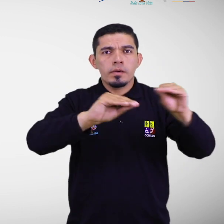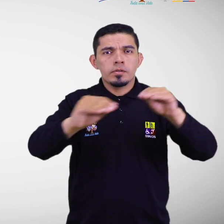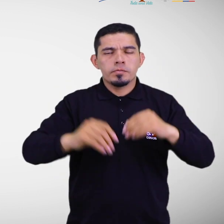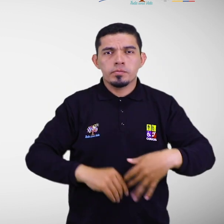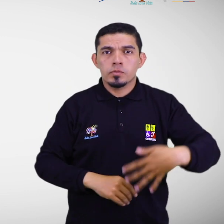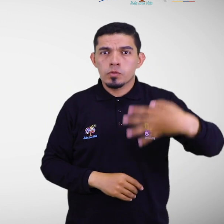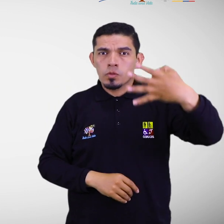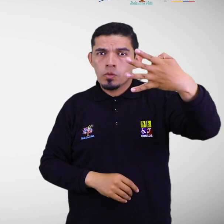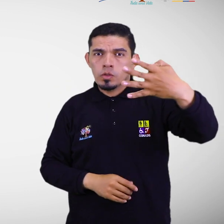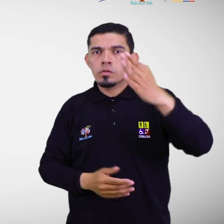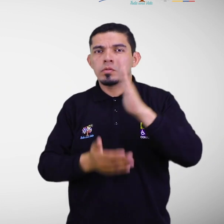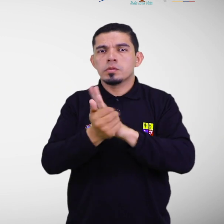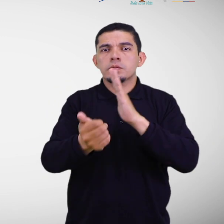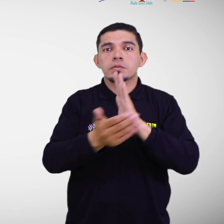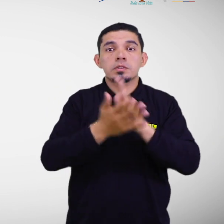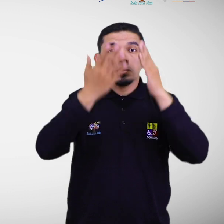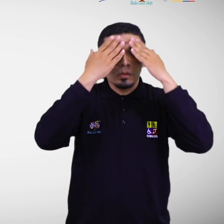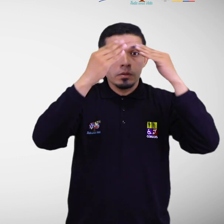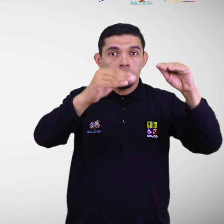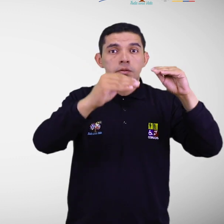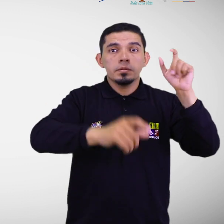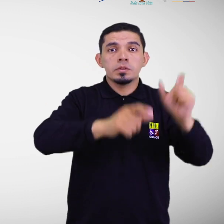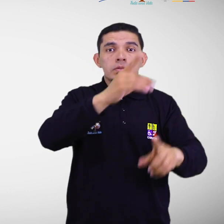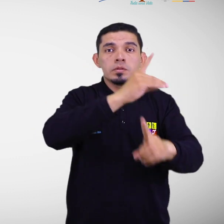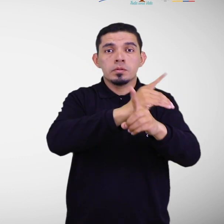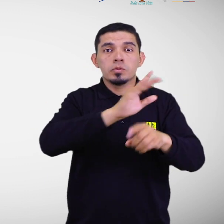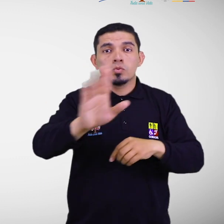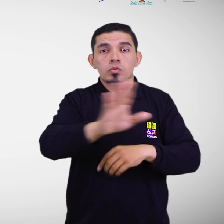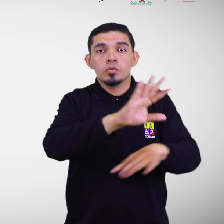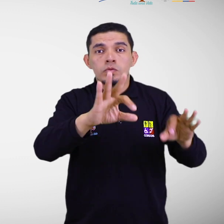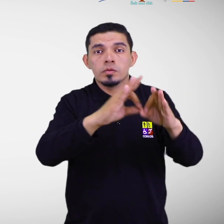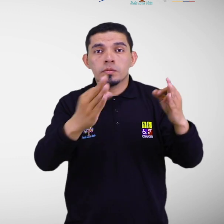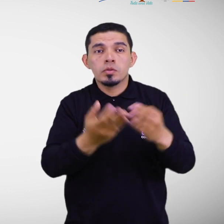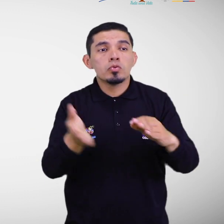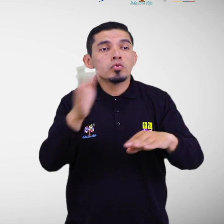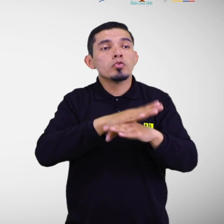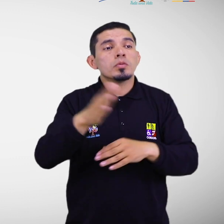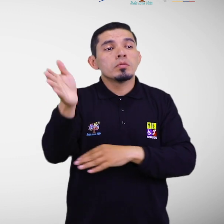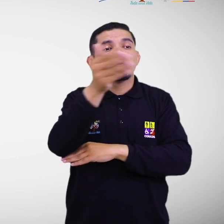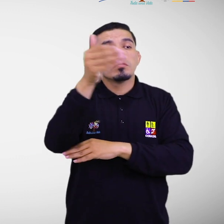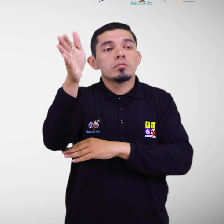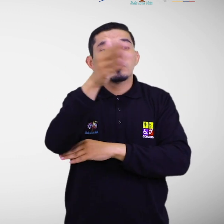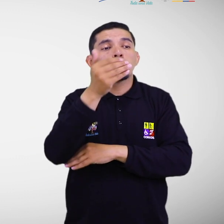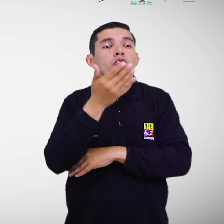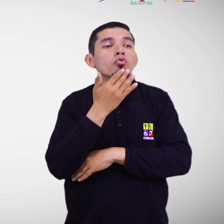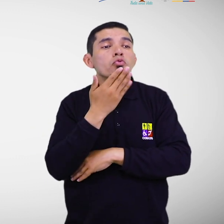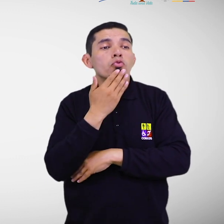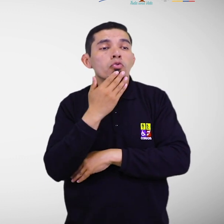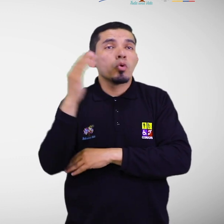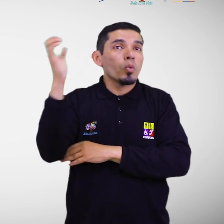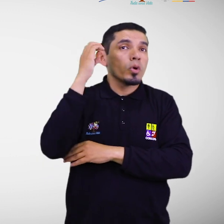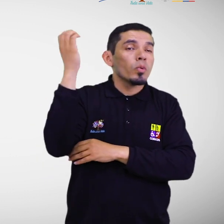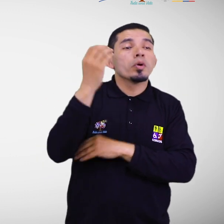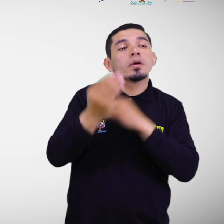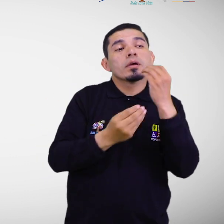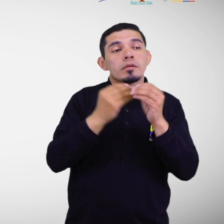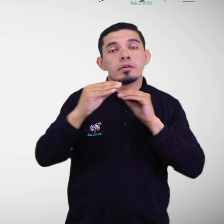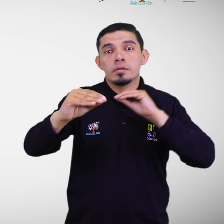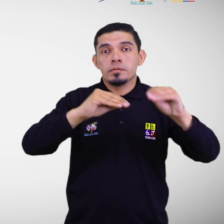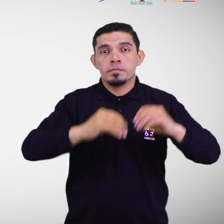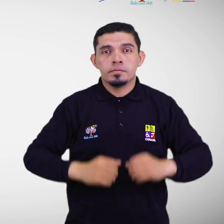4. Capacitar a las personas con discapacidad y sus familias para el uso y reacción ante alertas tempranas.